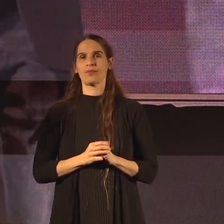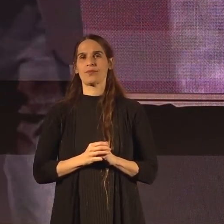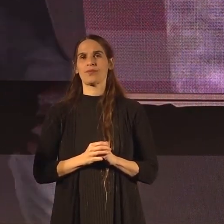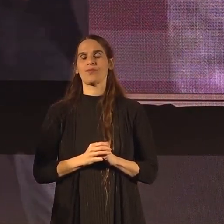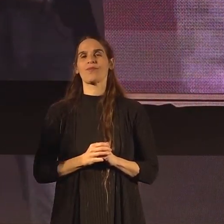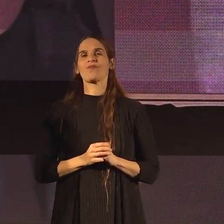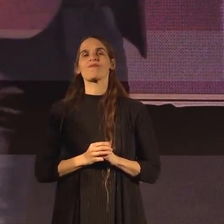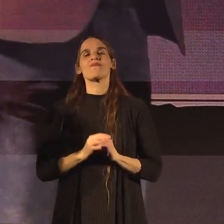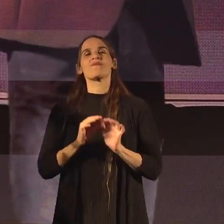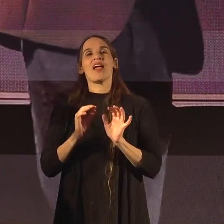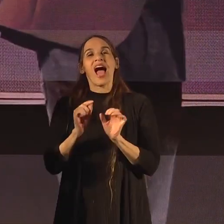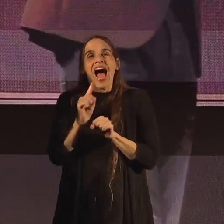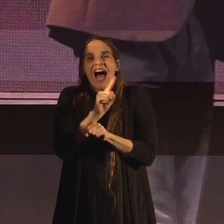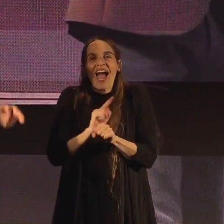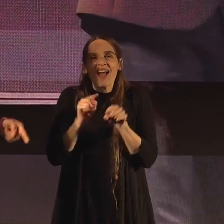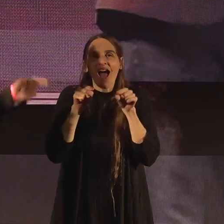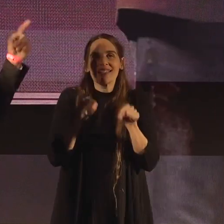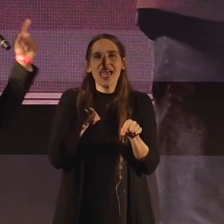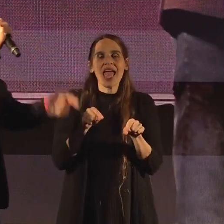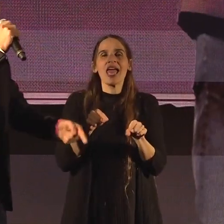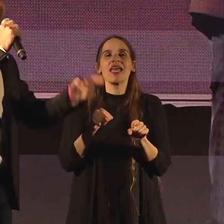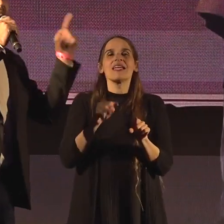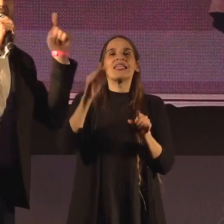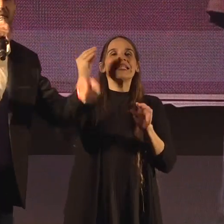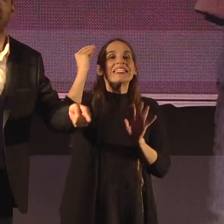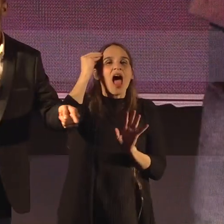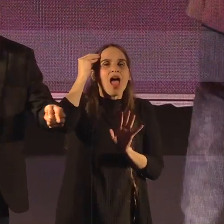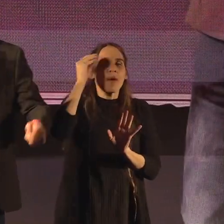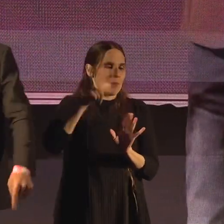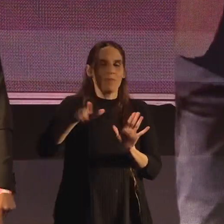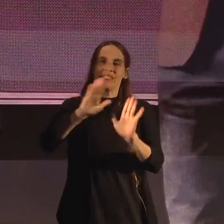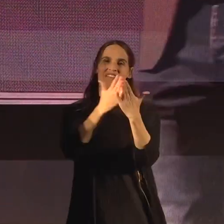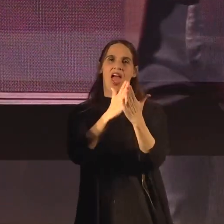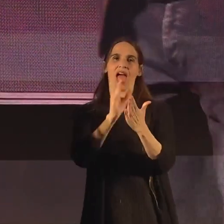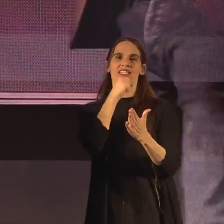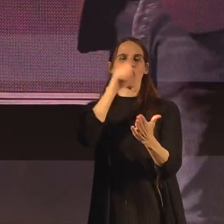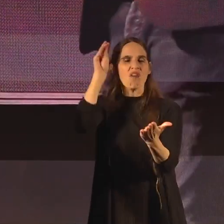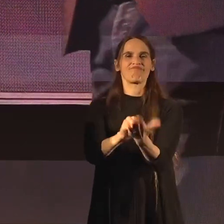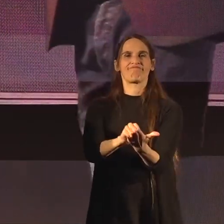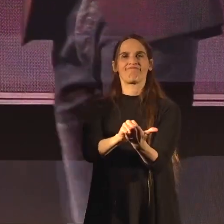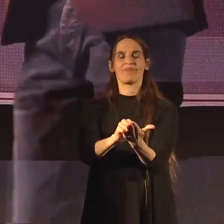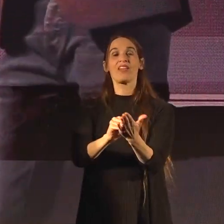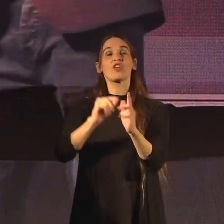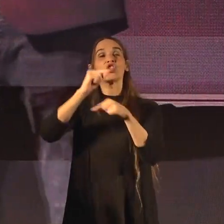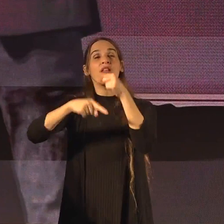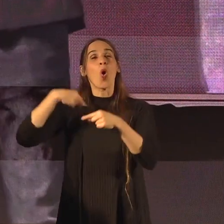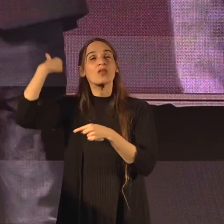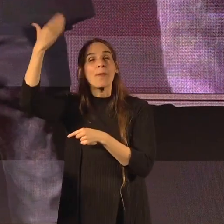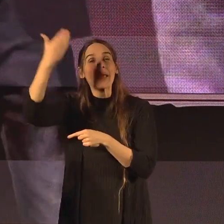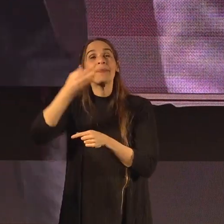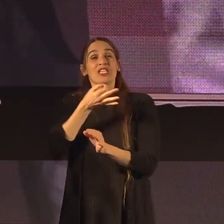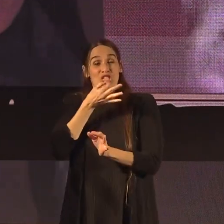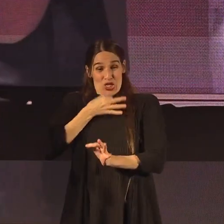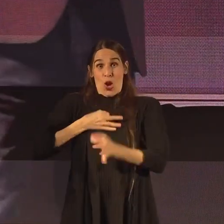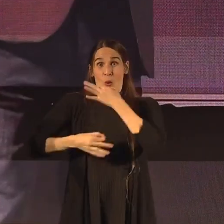הרגע הזה יחרט בספרי ההיסטוריה וכשהדורות הבאים ישאלו